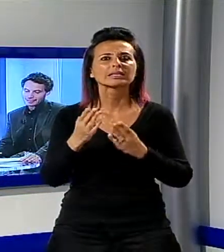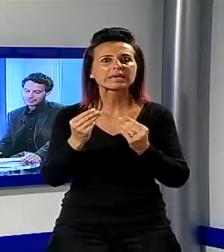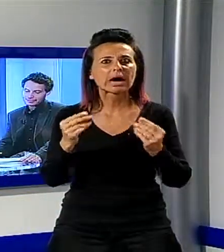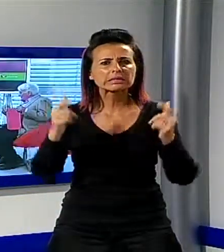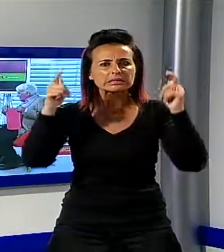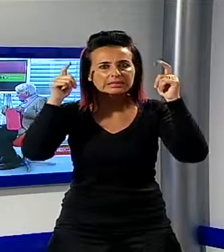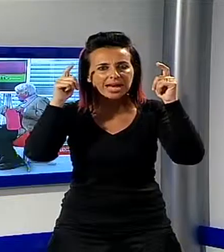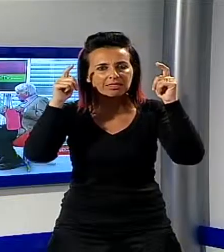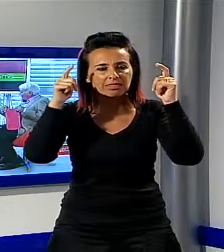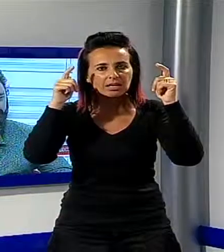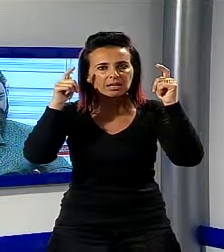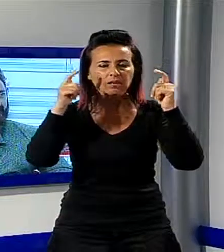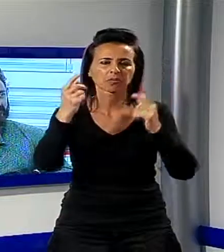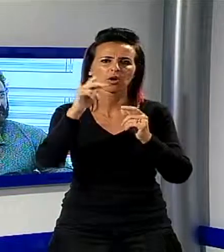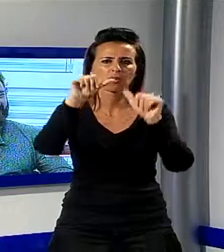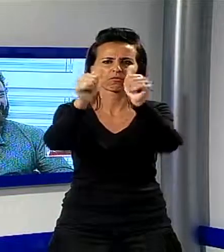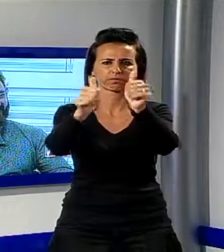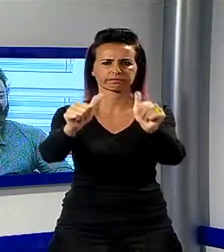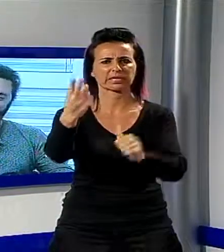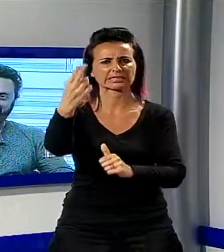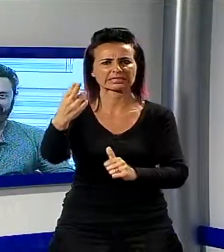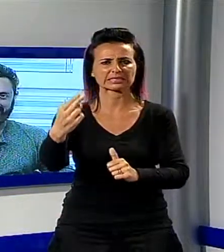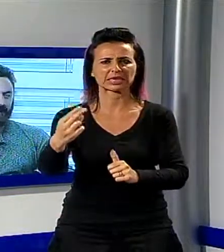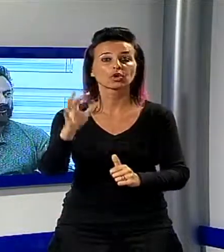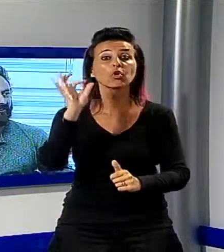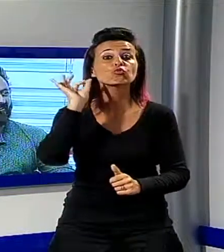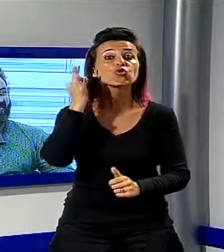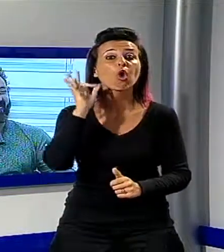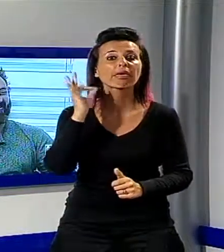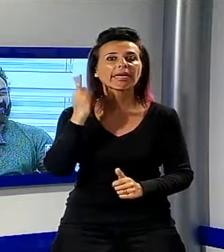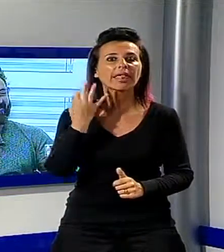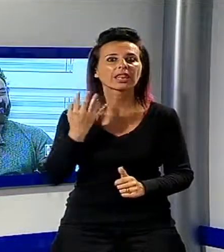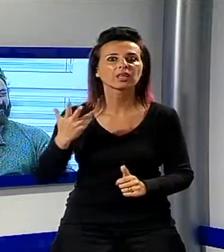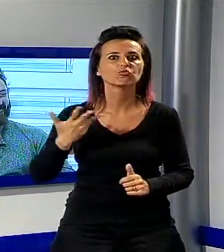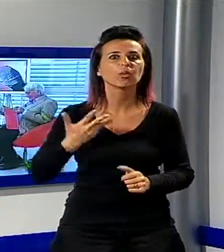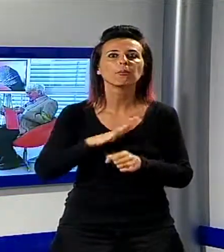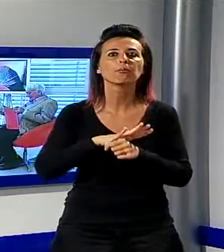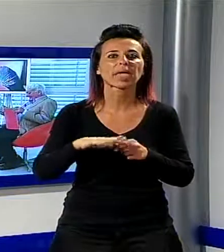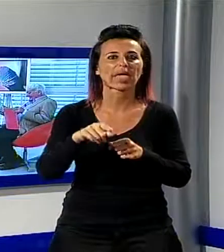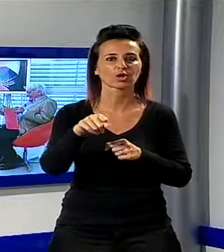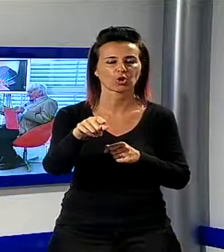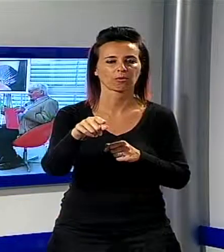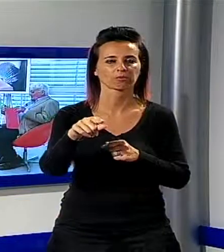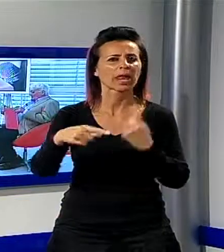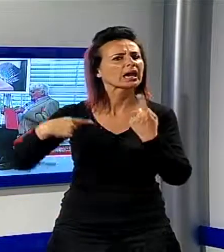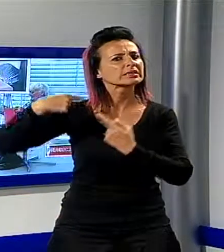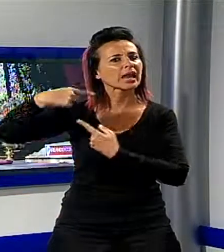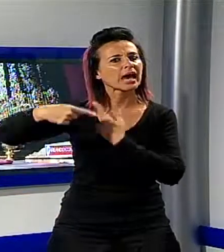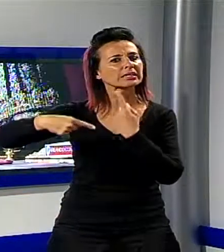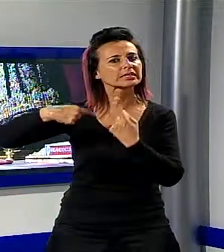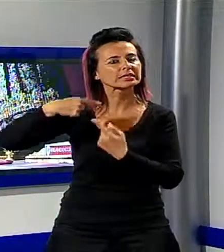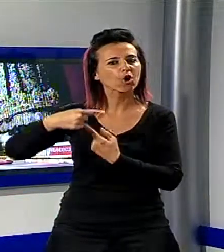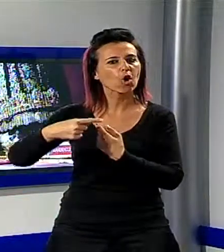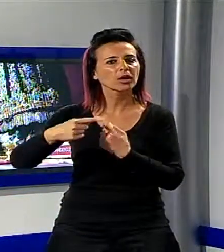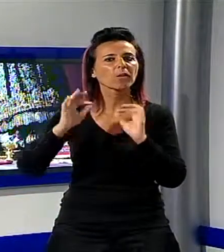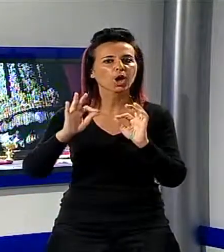gioielli segno di antiche devozioni ritualità e anche superstizioni la tradizione non poteva essere evitata con uno dei